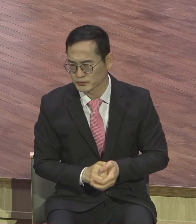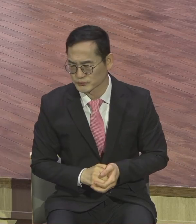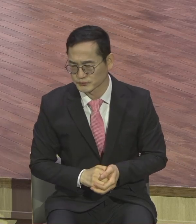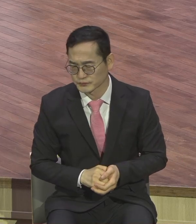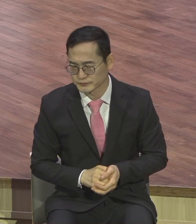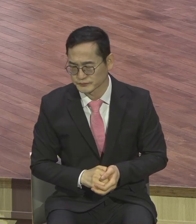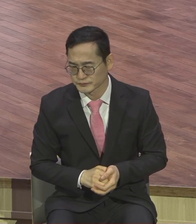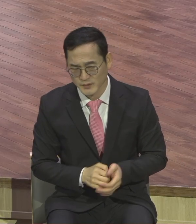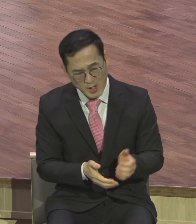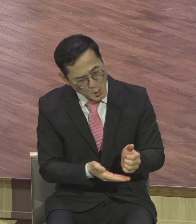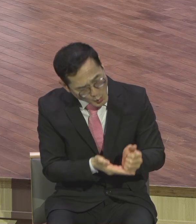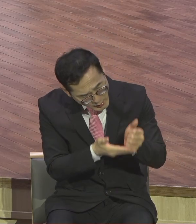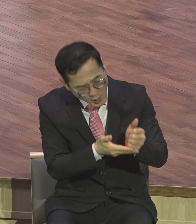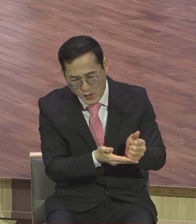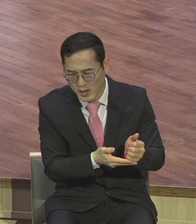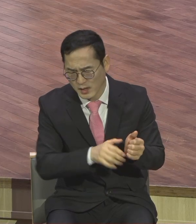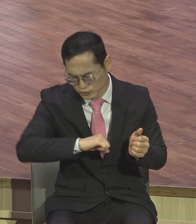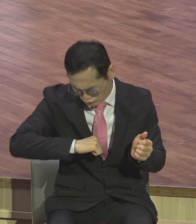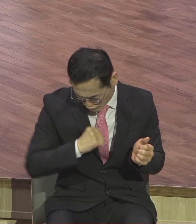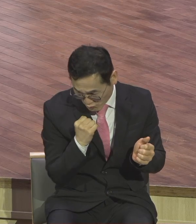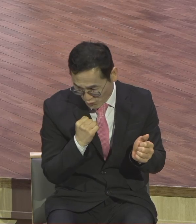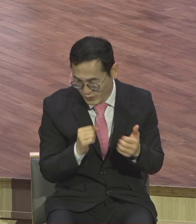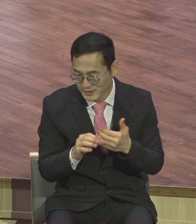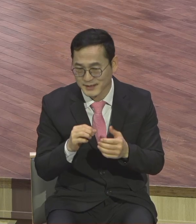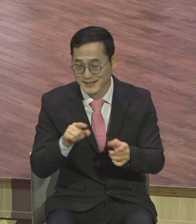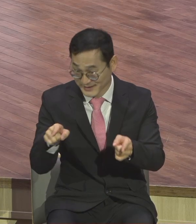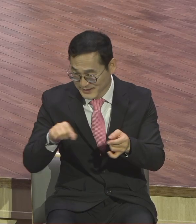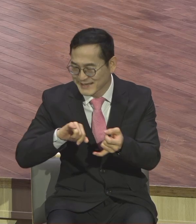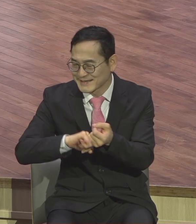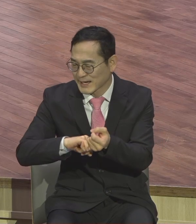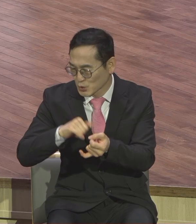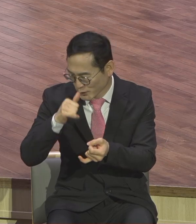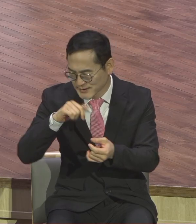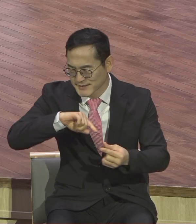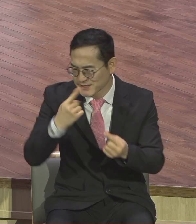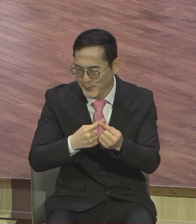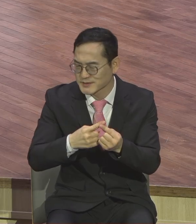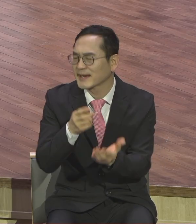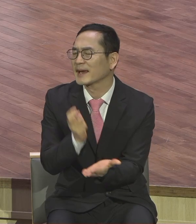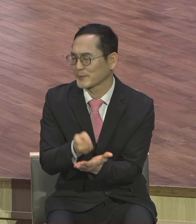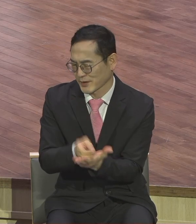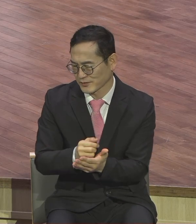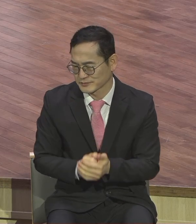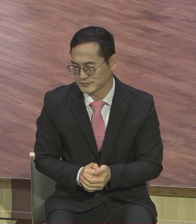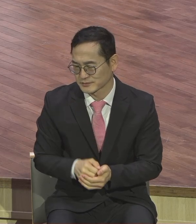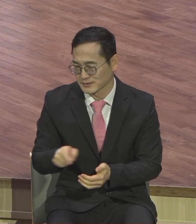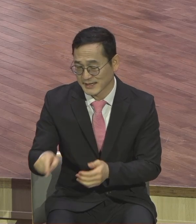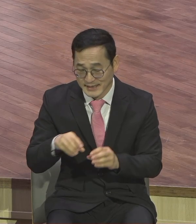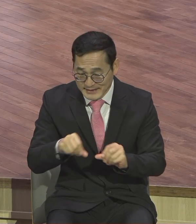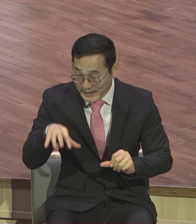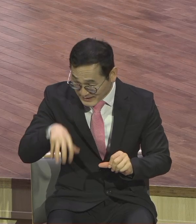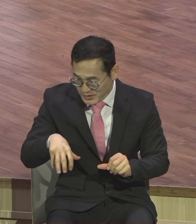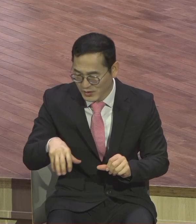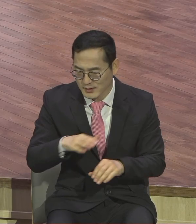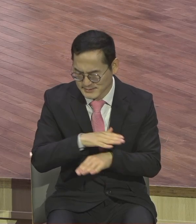공경하라. 이것은 약속 있는 첫 계명이니. 이로써 너가 잘되고 땅에서 장수하리라.